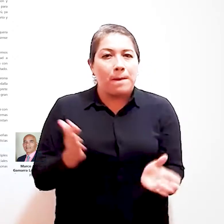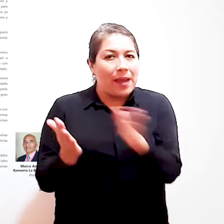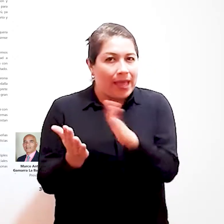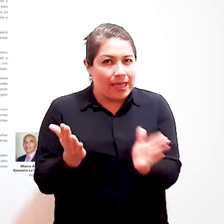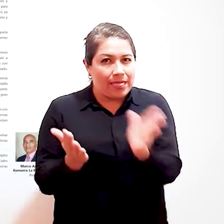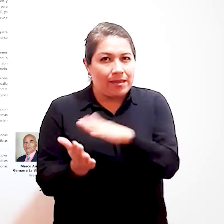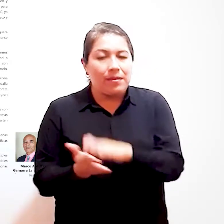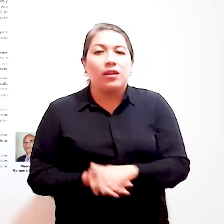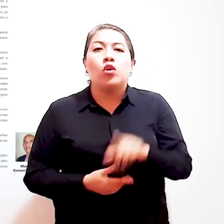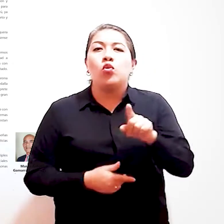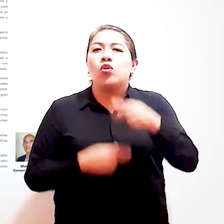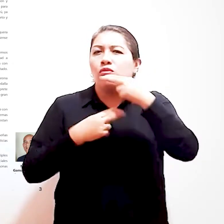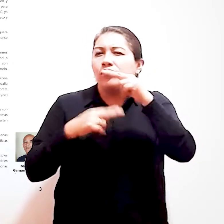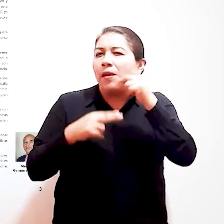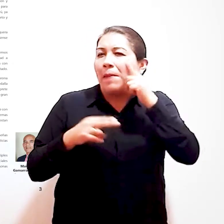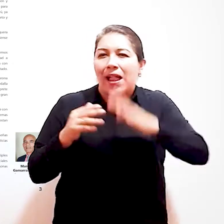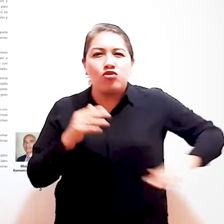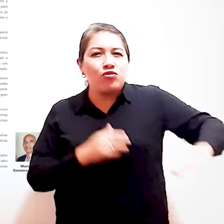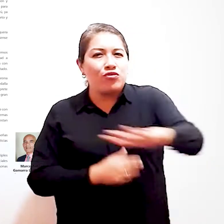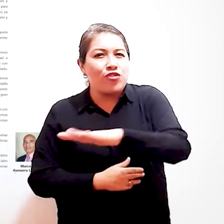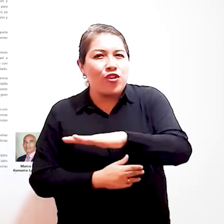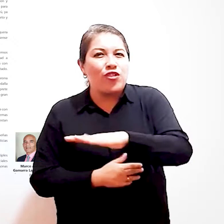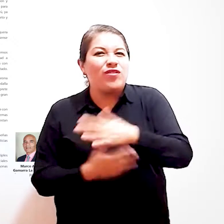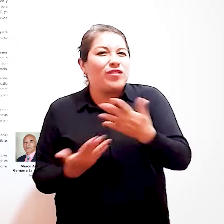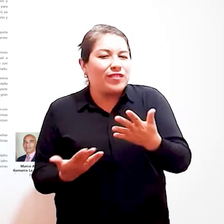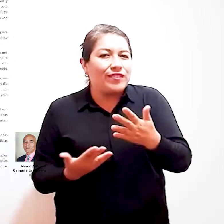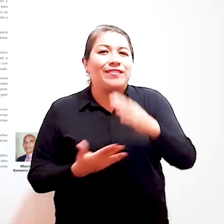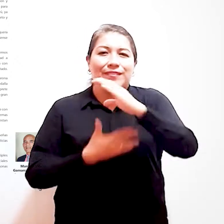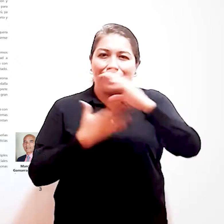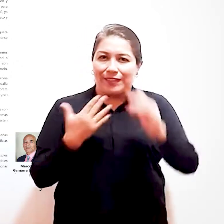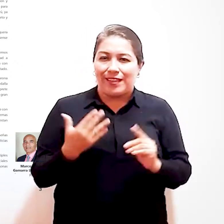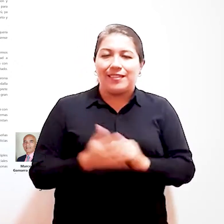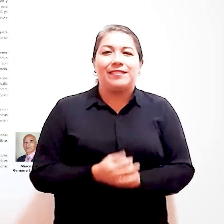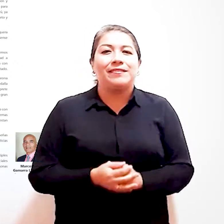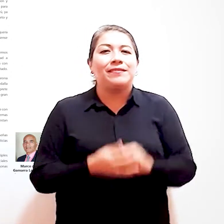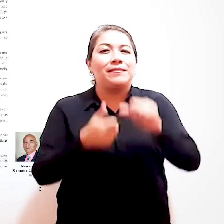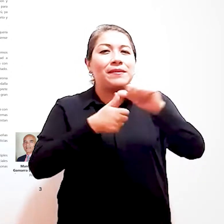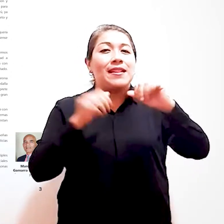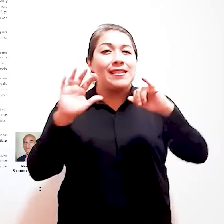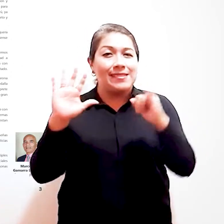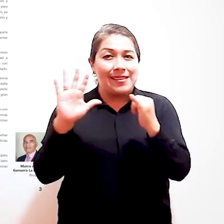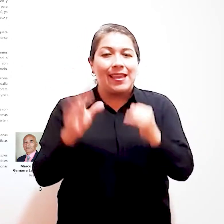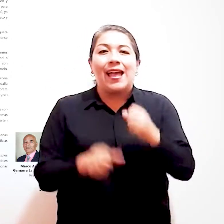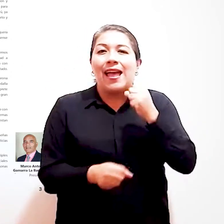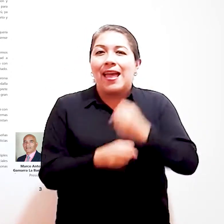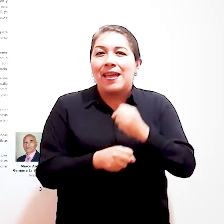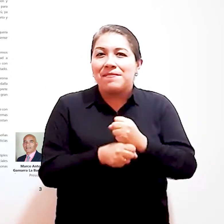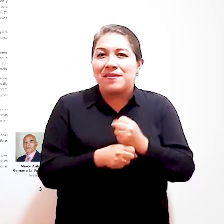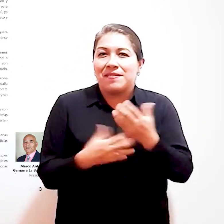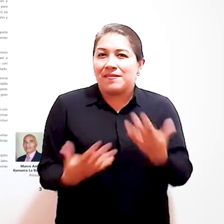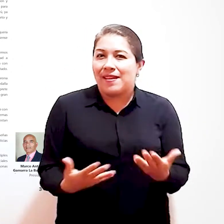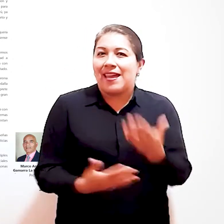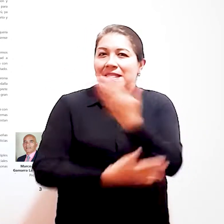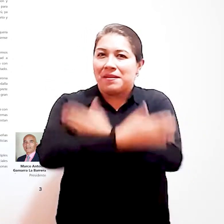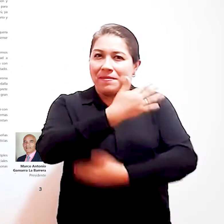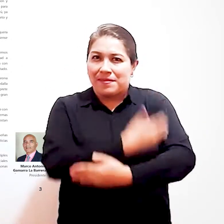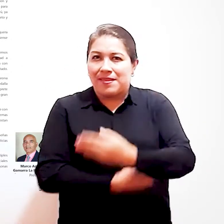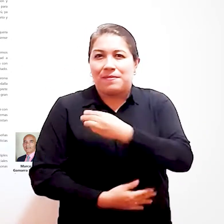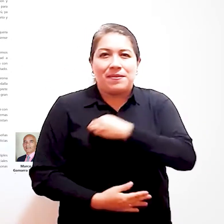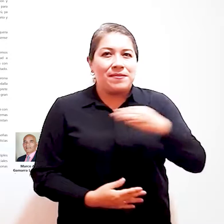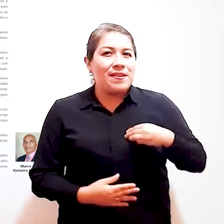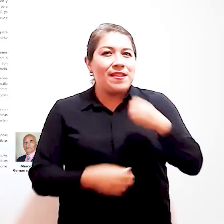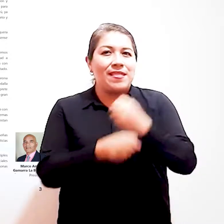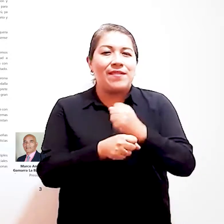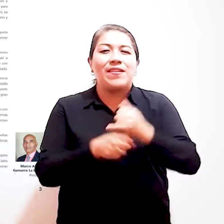Página 4. Un noticiero para todas y todos. Noti con Adis. Página 6. Empleo y